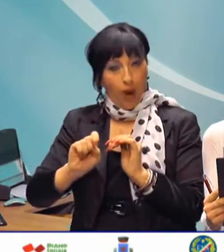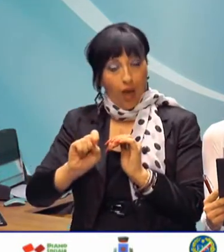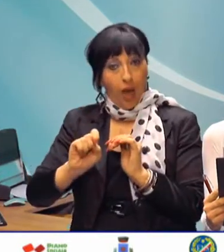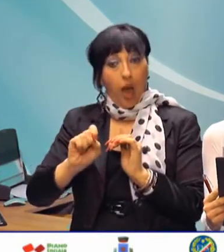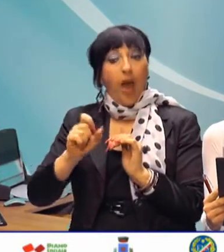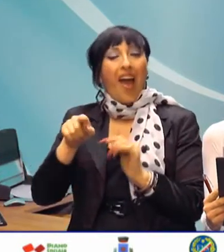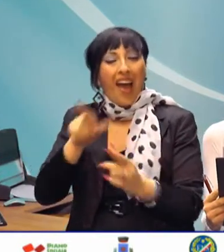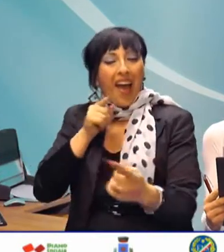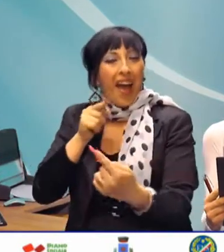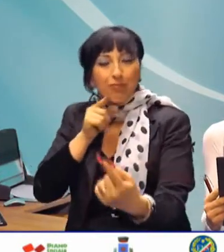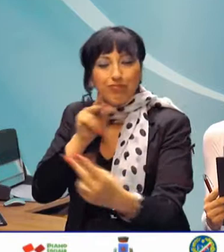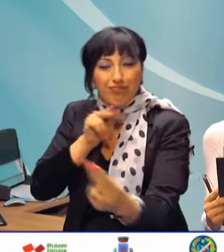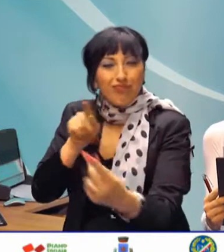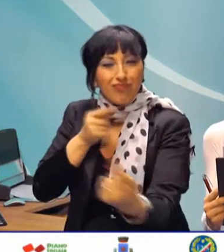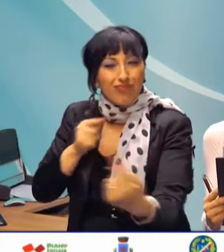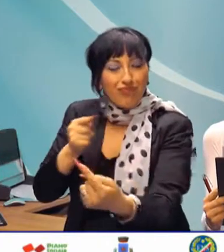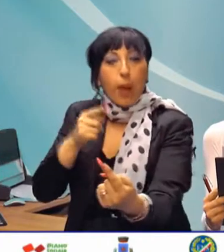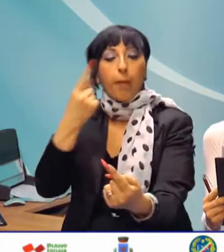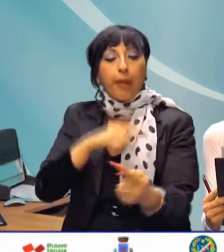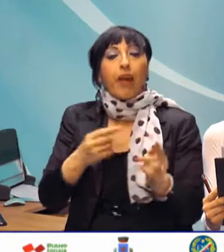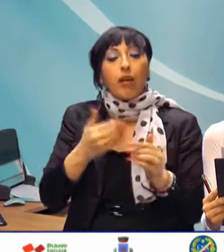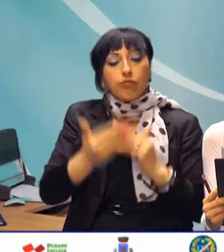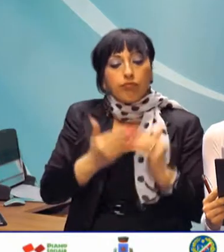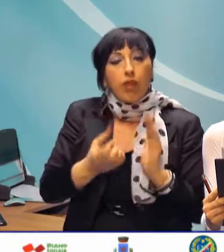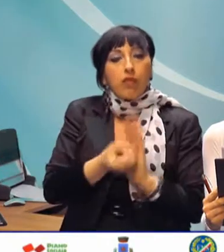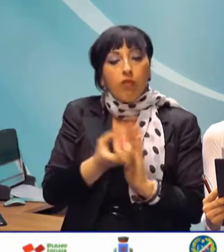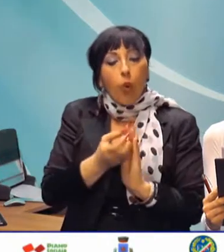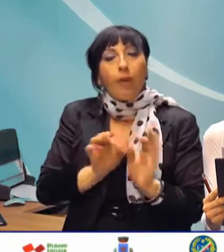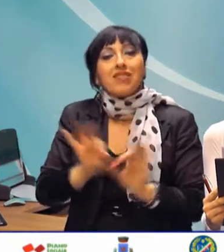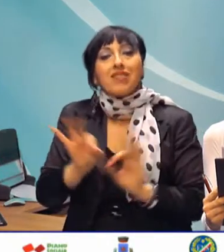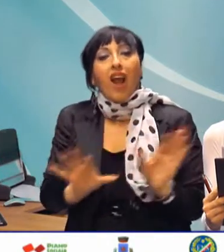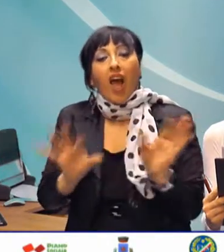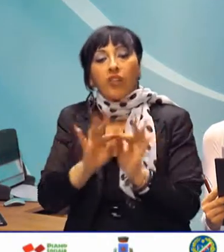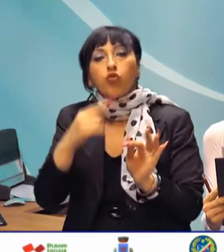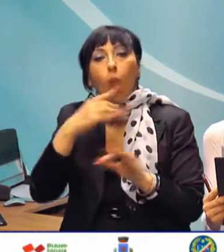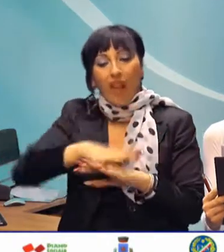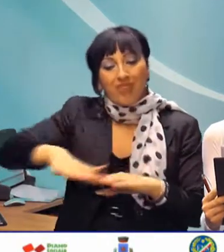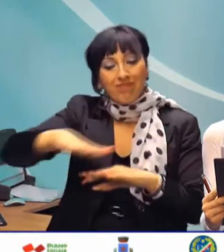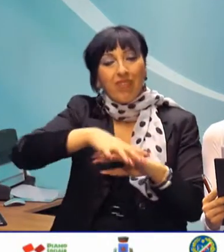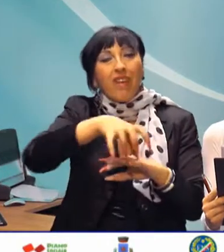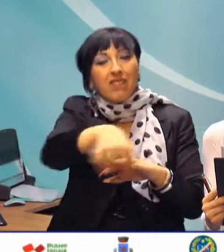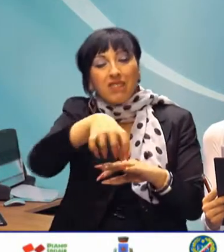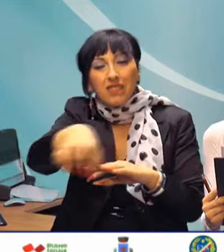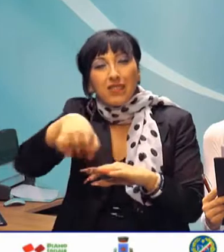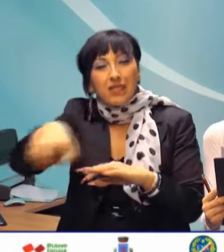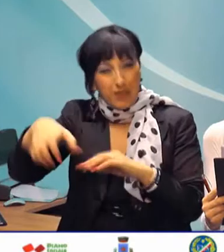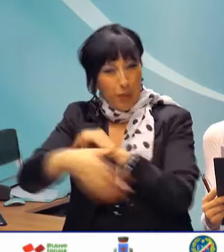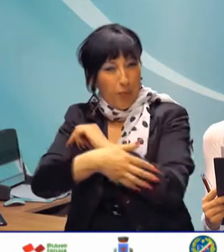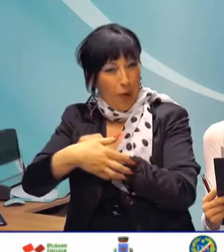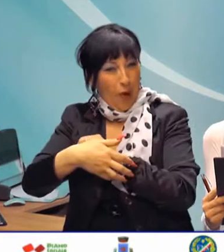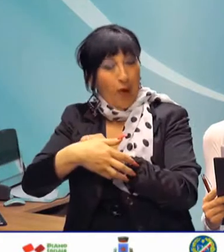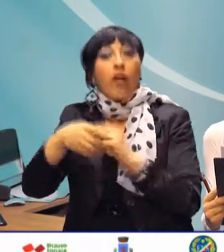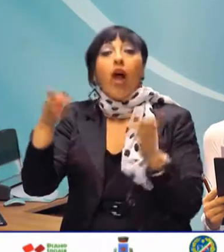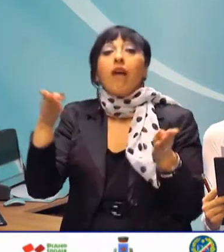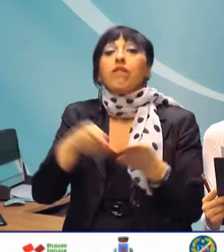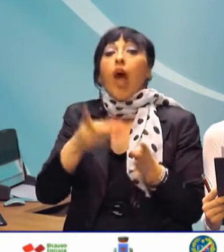realizzazione del progetto di sviluppo nell'ambito delle strategie per le aree interne, con il Vallo di Diano che